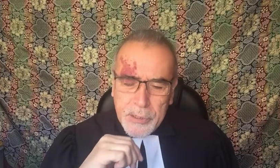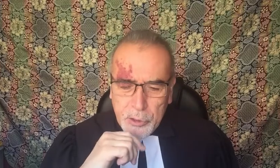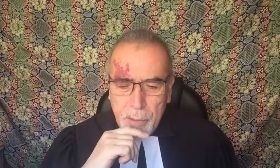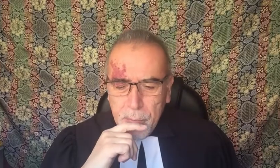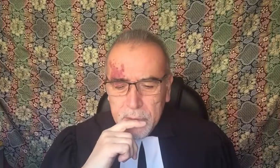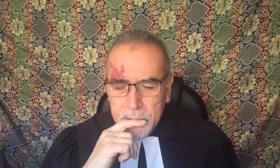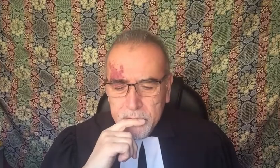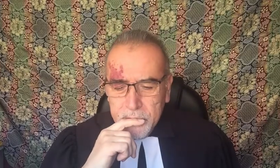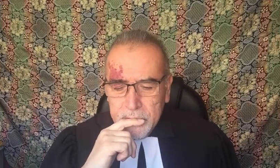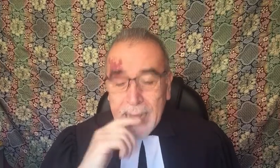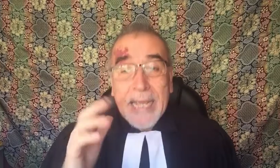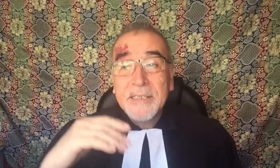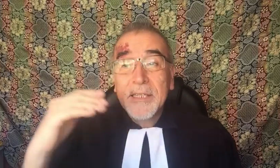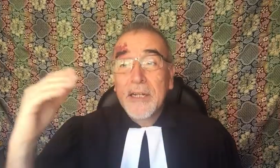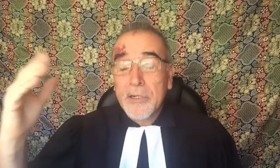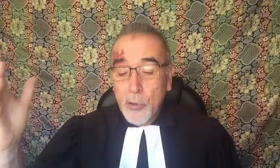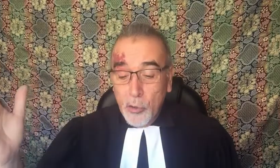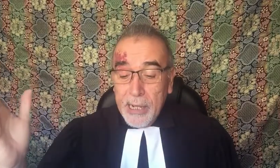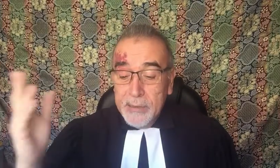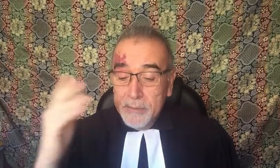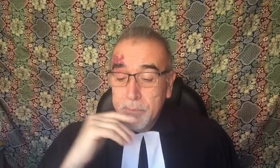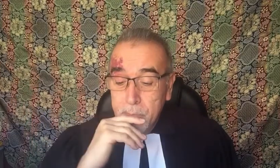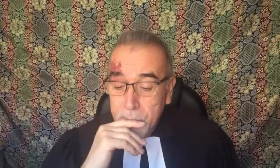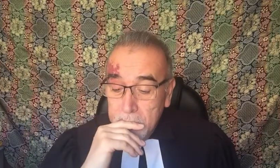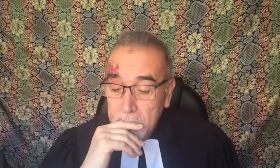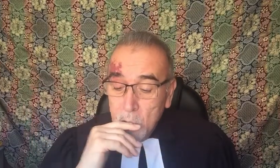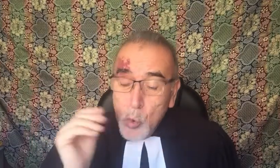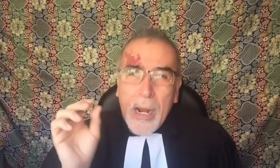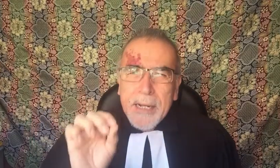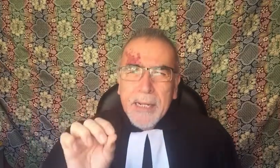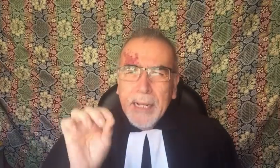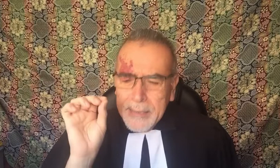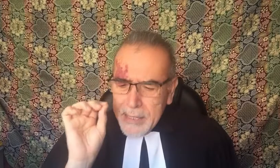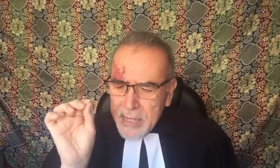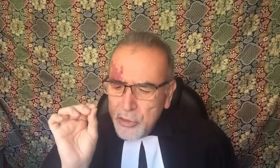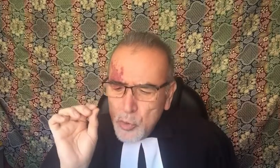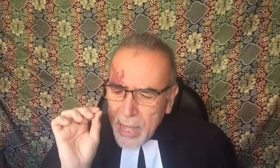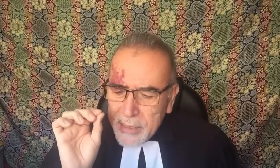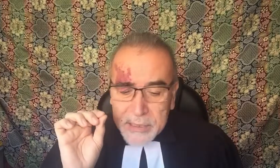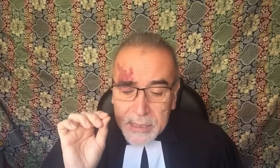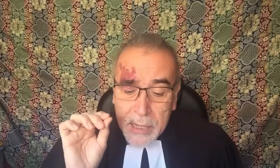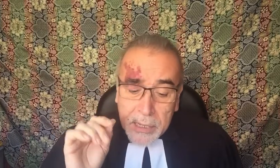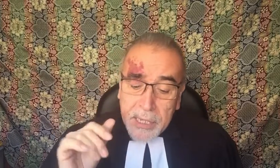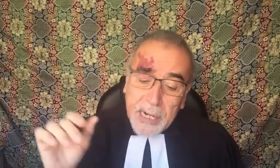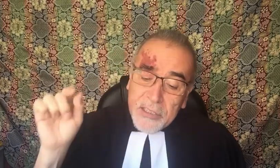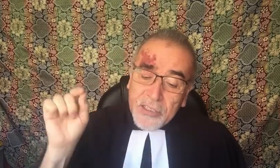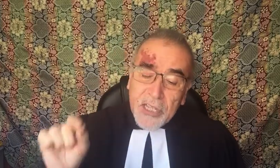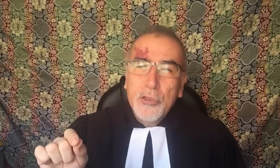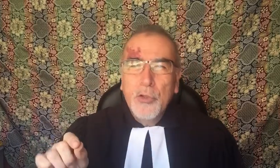tiempos, al este del río Jordán. Una liga de diez ciudades que eran el centro de la